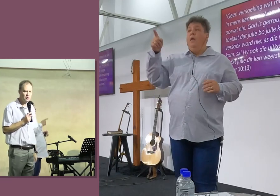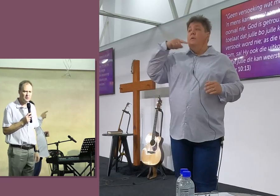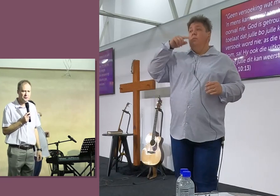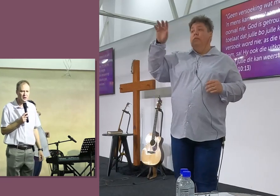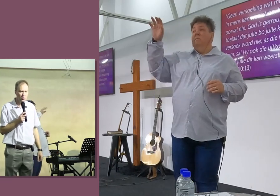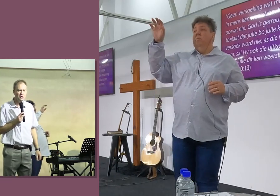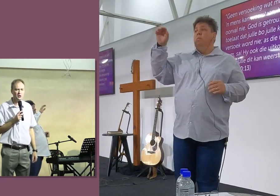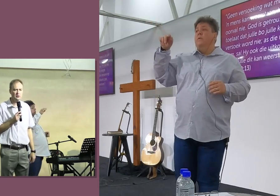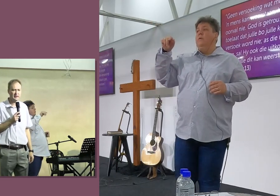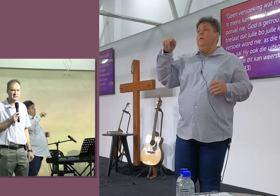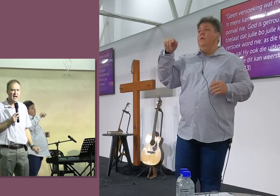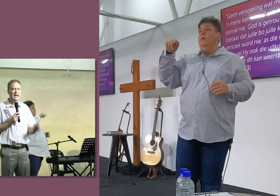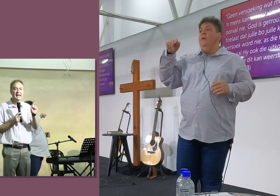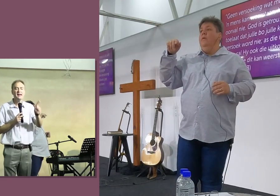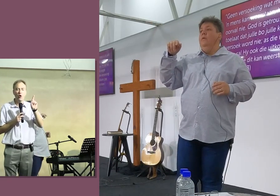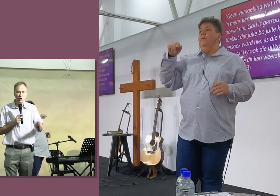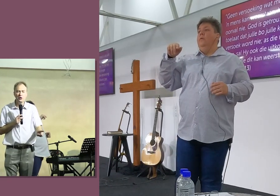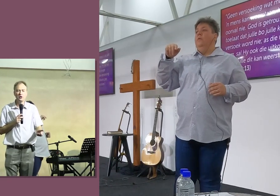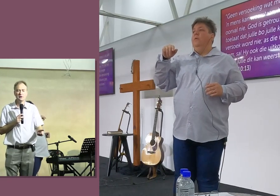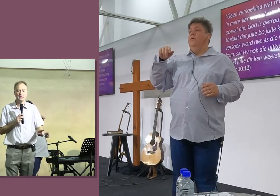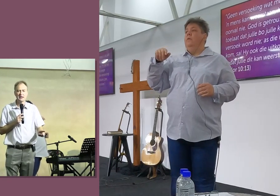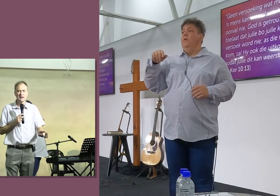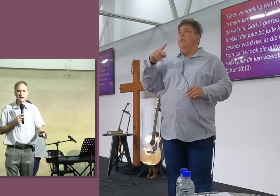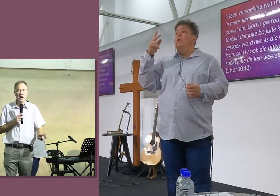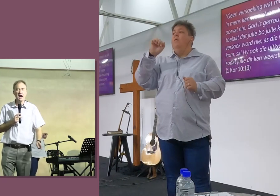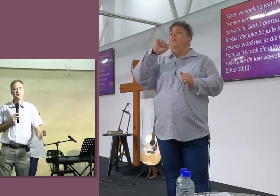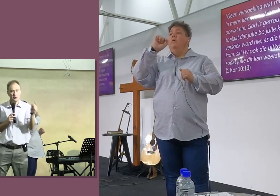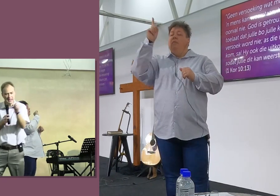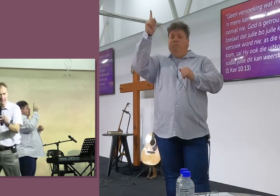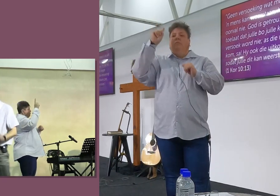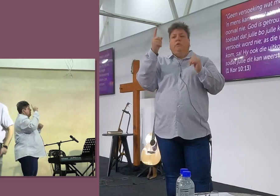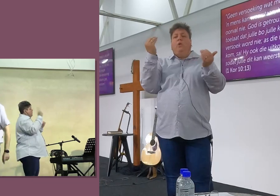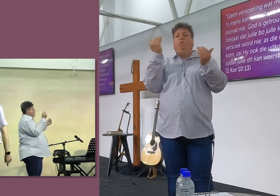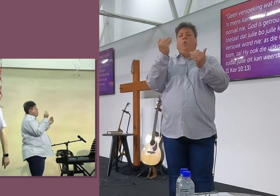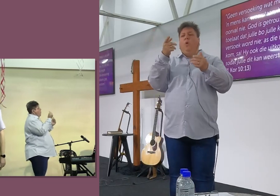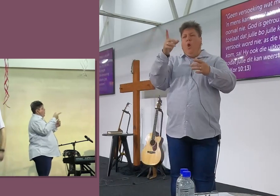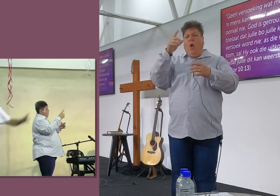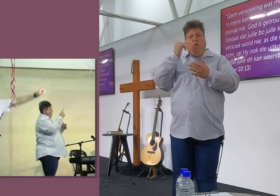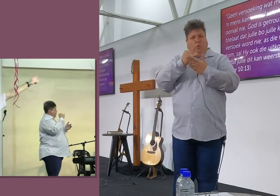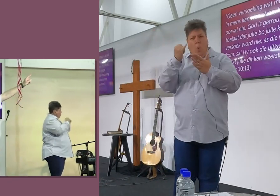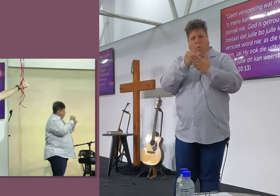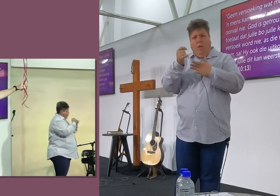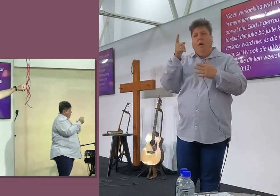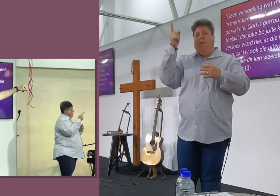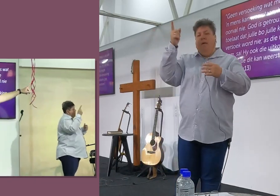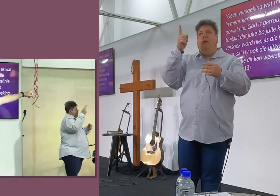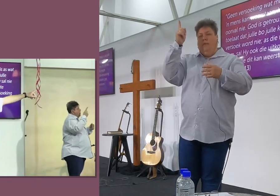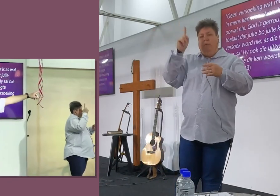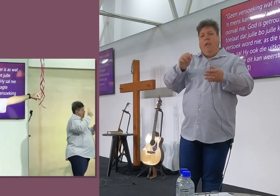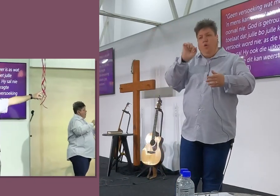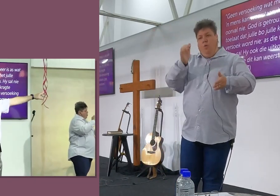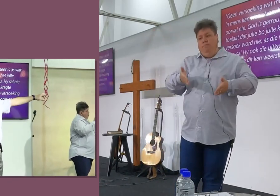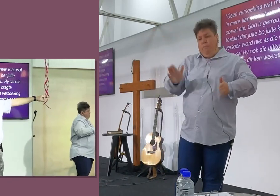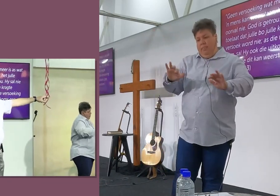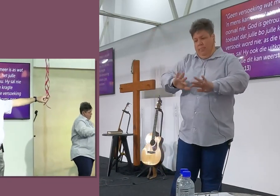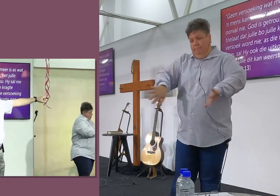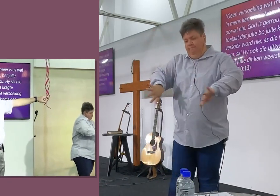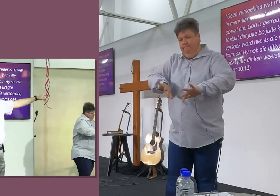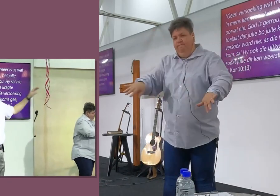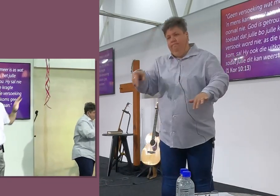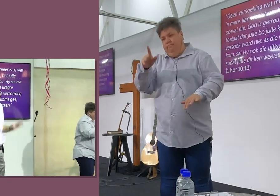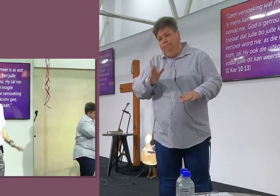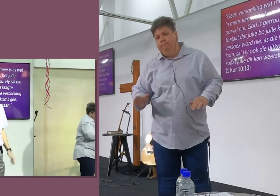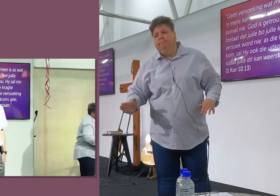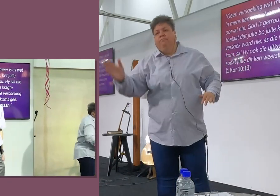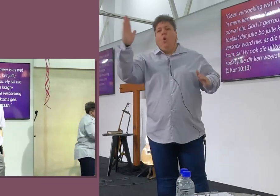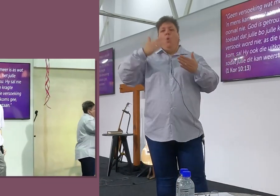Ek denk dit is ook vir ongeloovig is, Geen ongeloovig, Gaan voor die heren kan staan en sê, The devil made me do it nie, Niemand gaan dit kan doen nie,